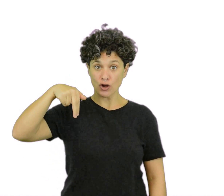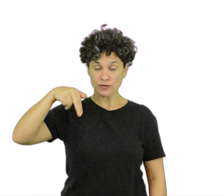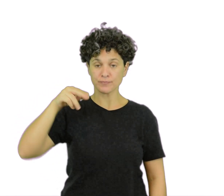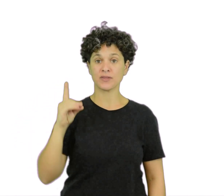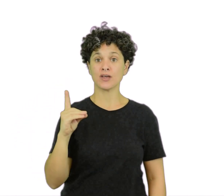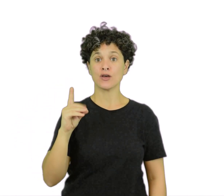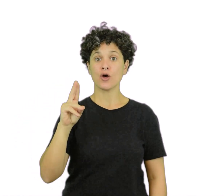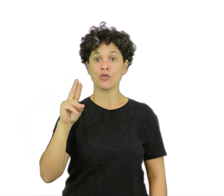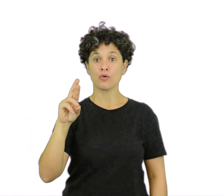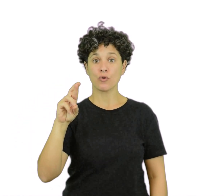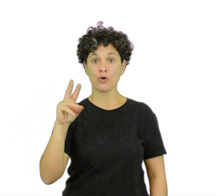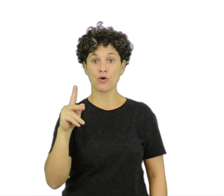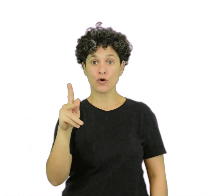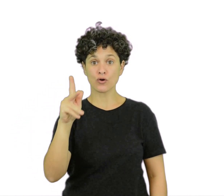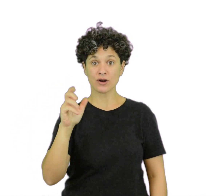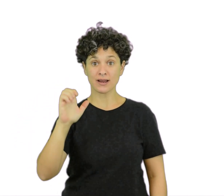Emilio Durkheim